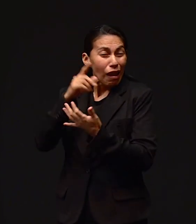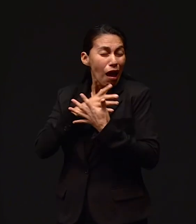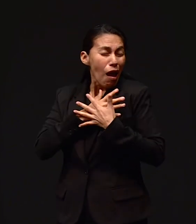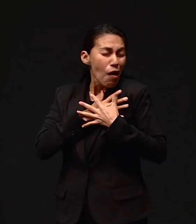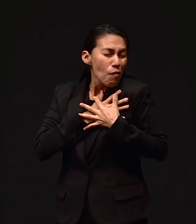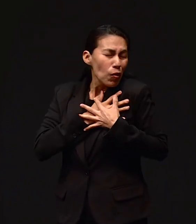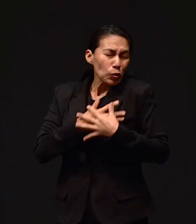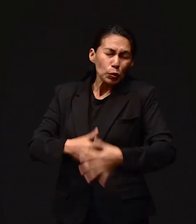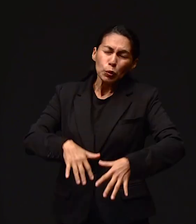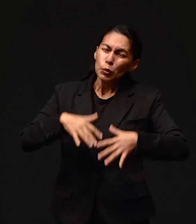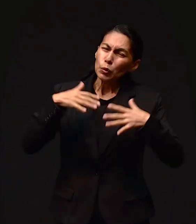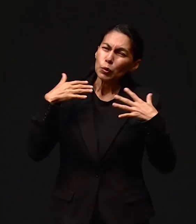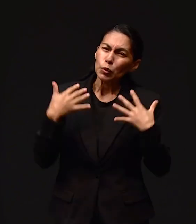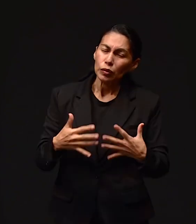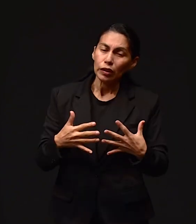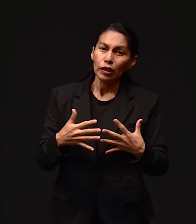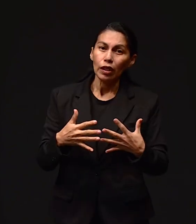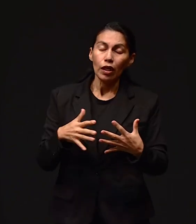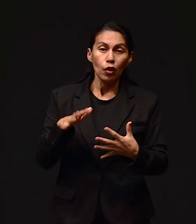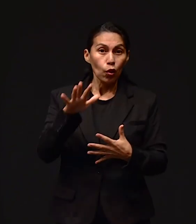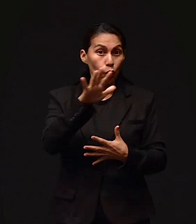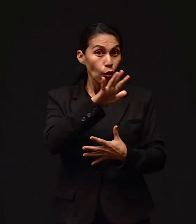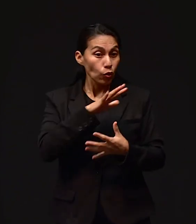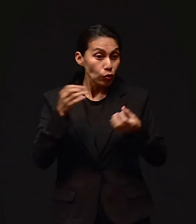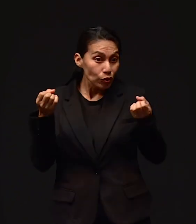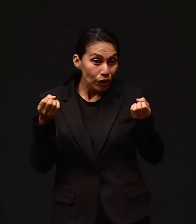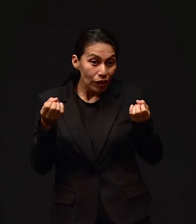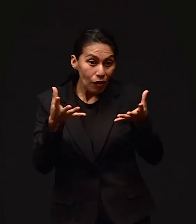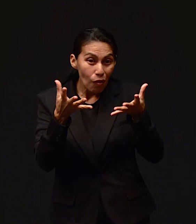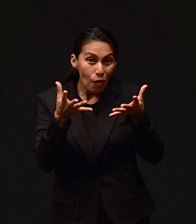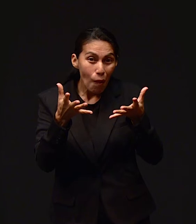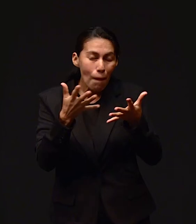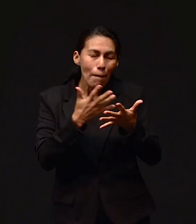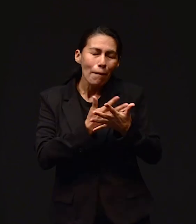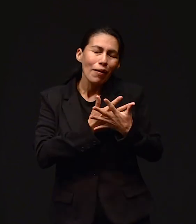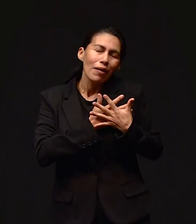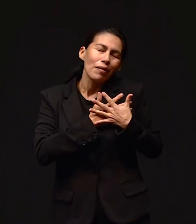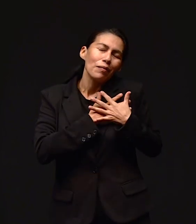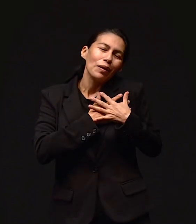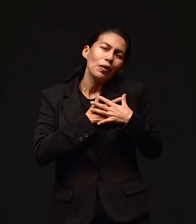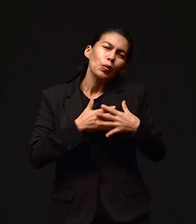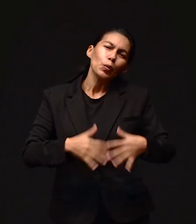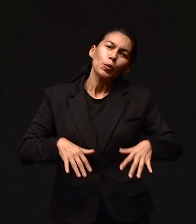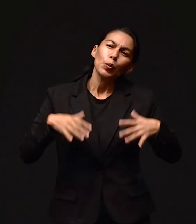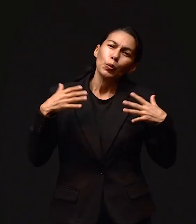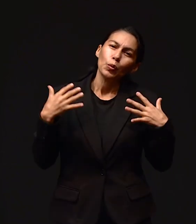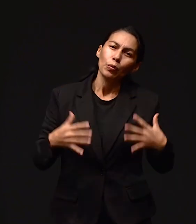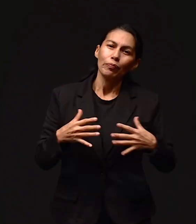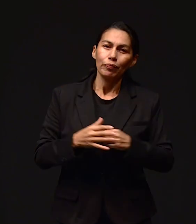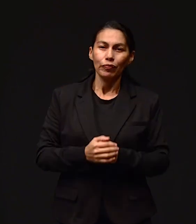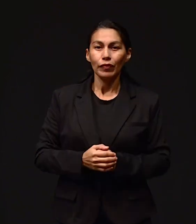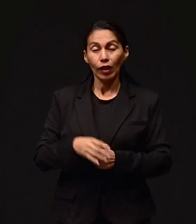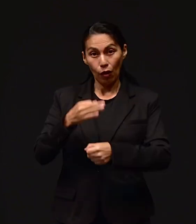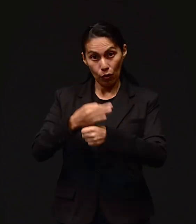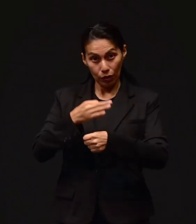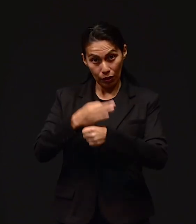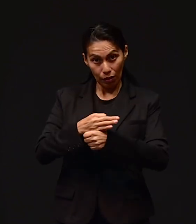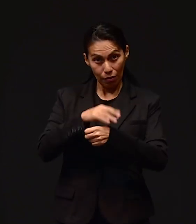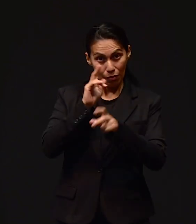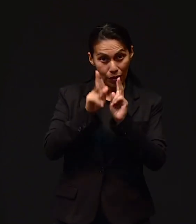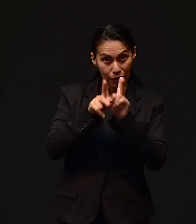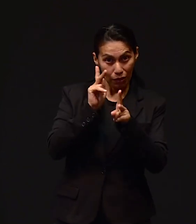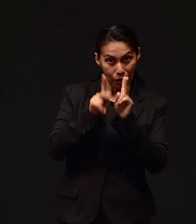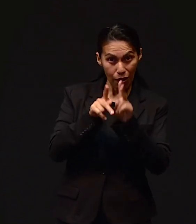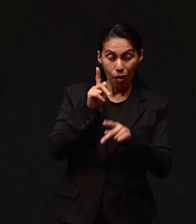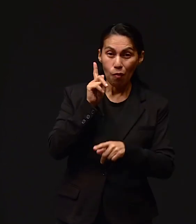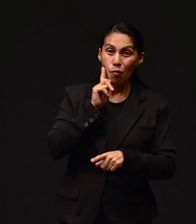amar y amarnos los unos a los otros. Esta noche vamos a platicar con